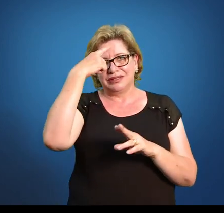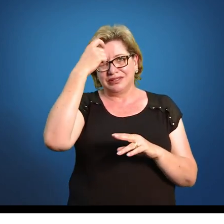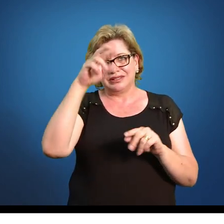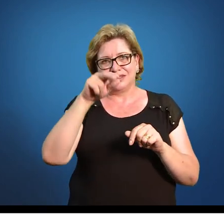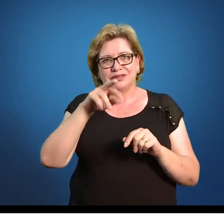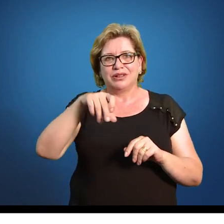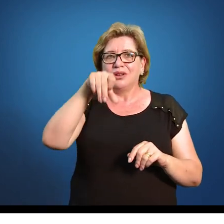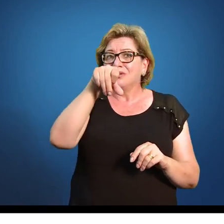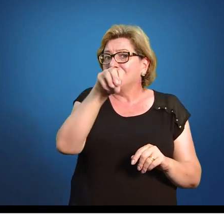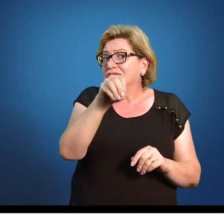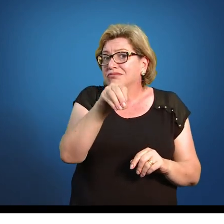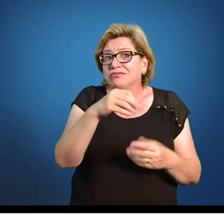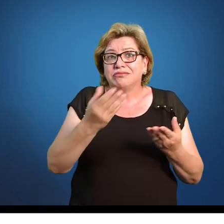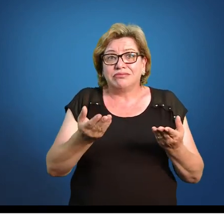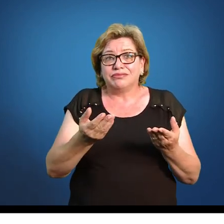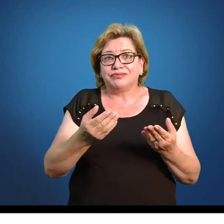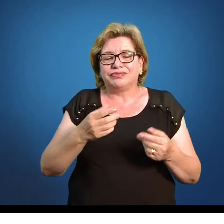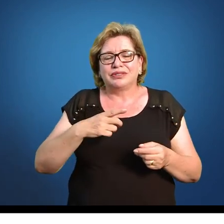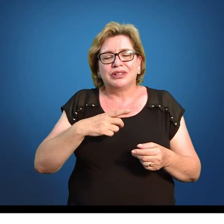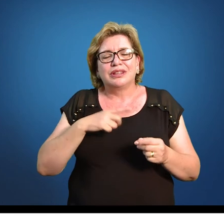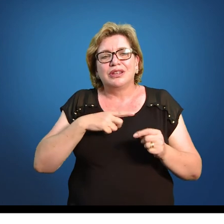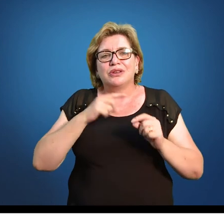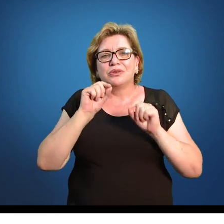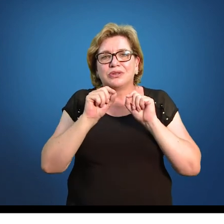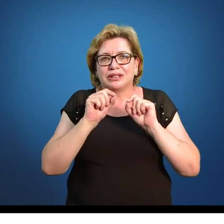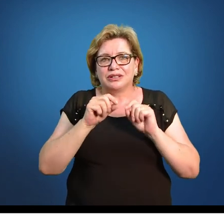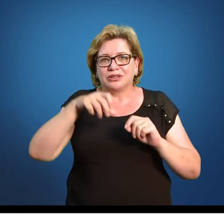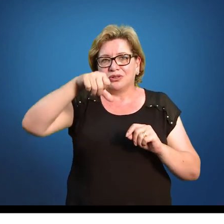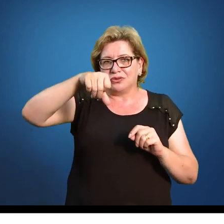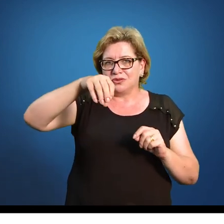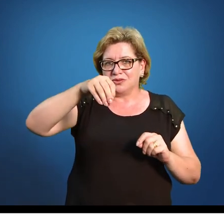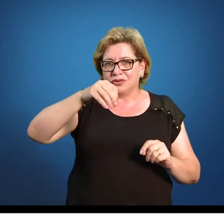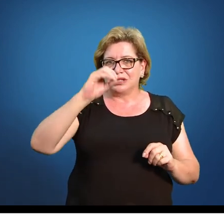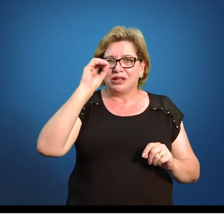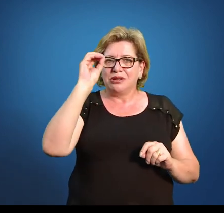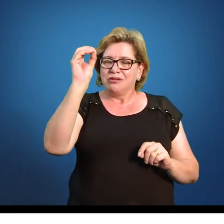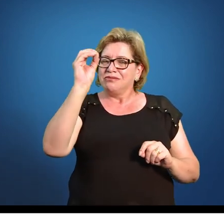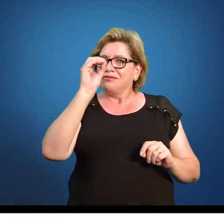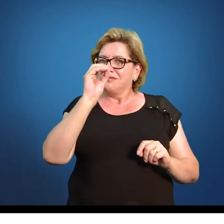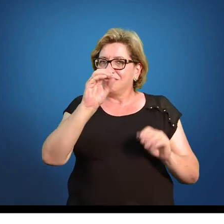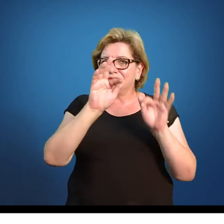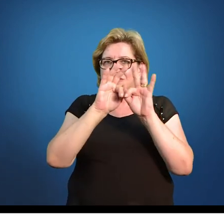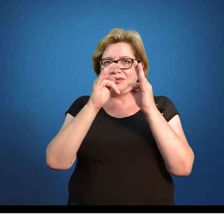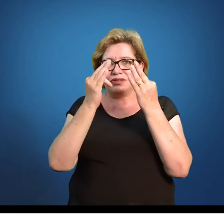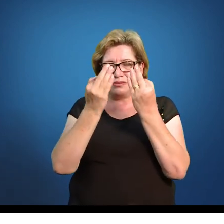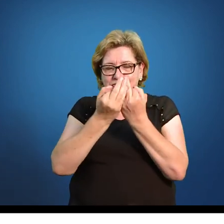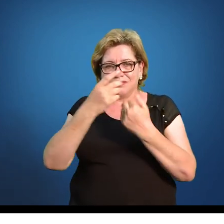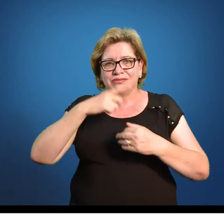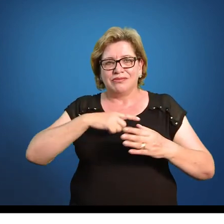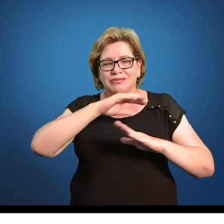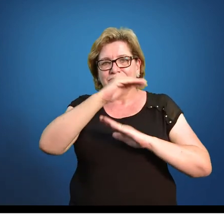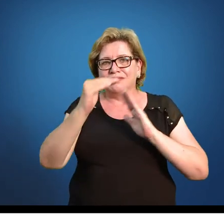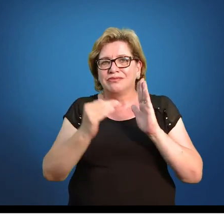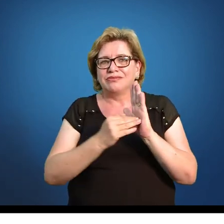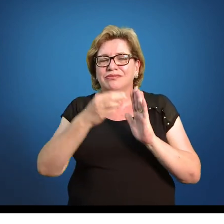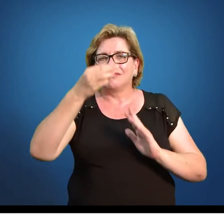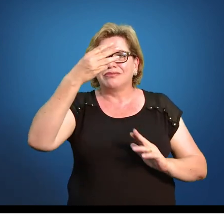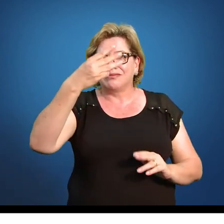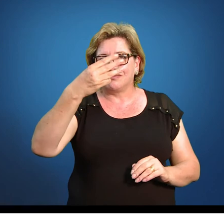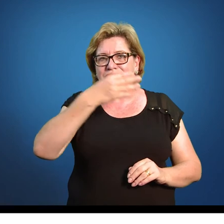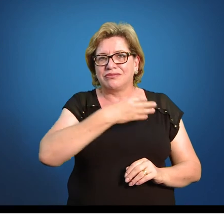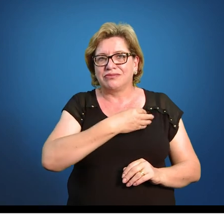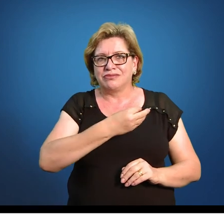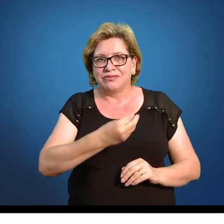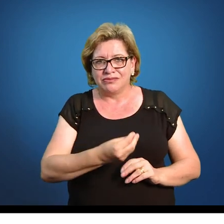90. Eu tenho o quê? 90% das famílias têm até 3 filhos, que é a informação